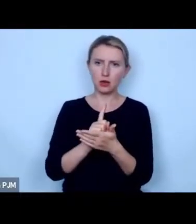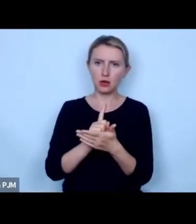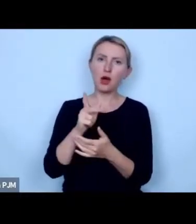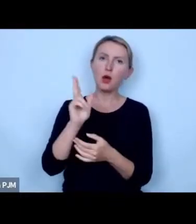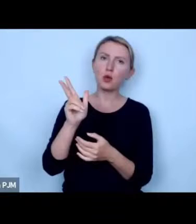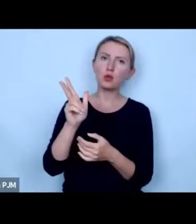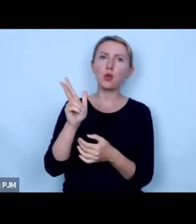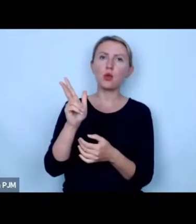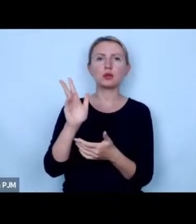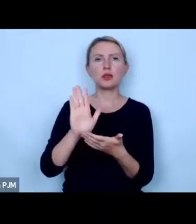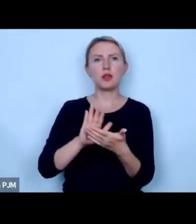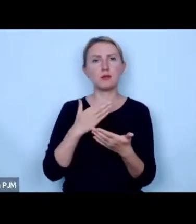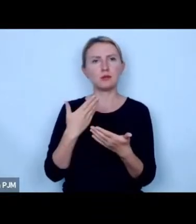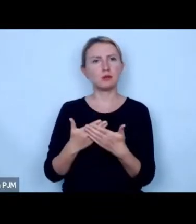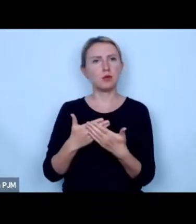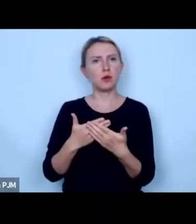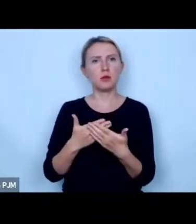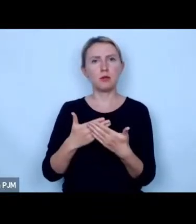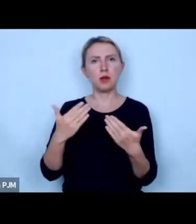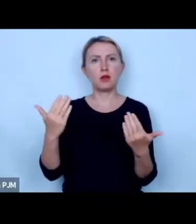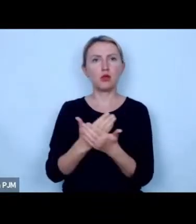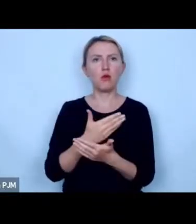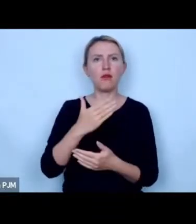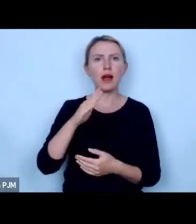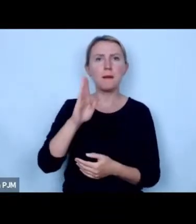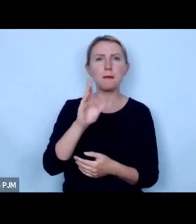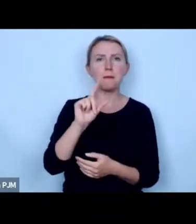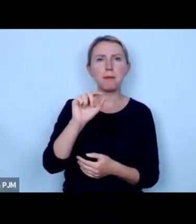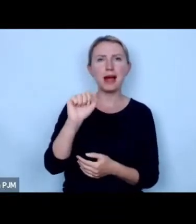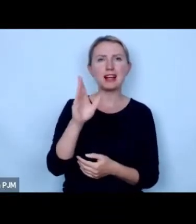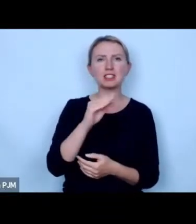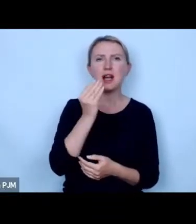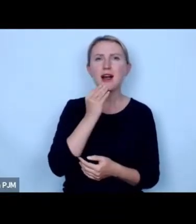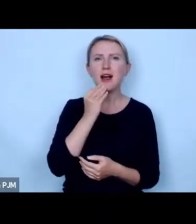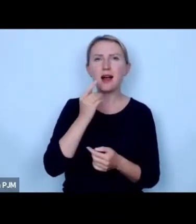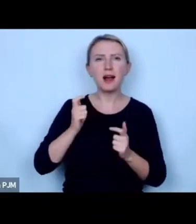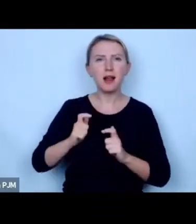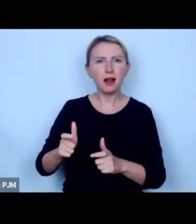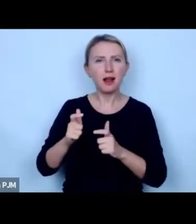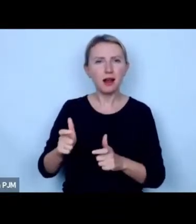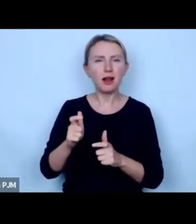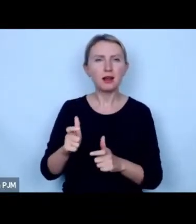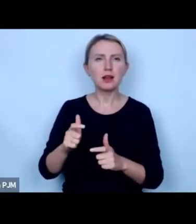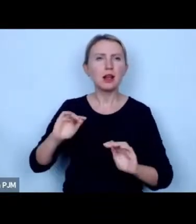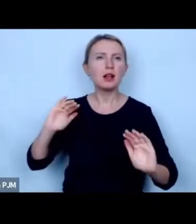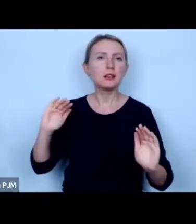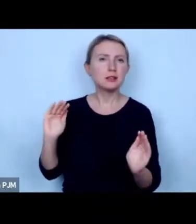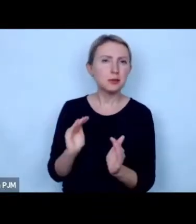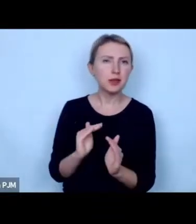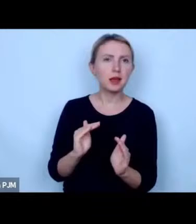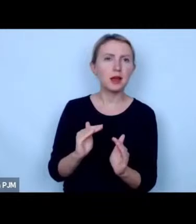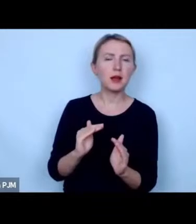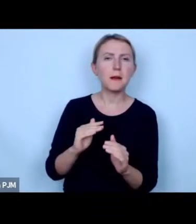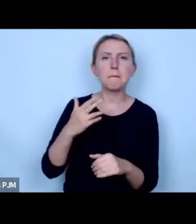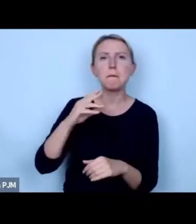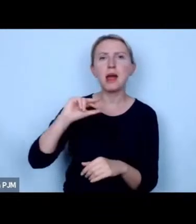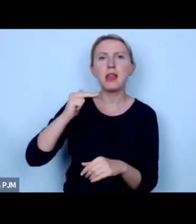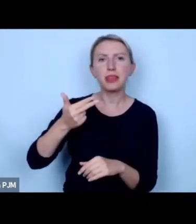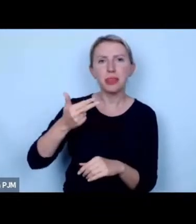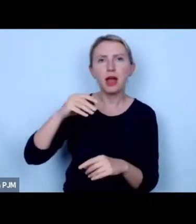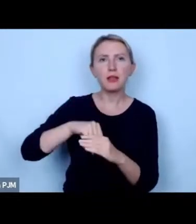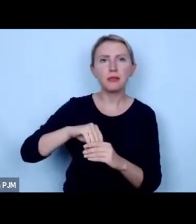wprowadzi na przykład nowy rodzaj paszy na rynek który zmniejsza emisję metanu albo